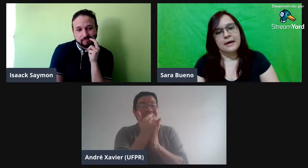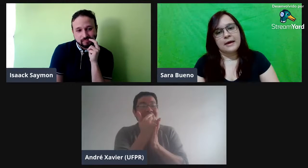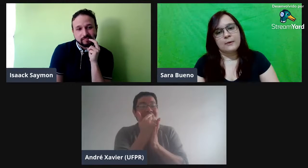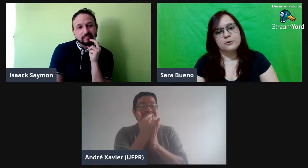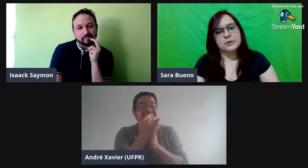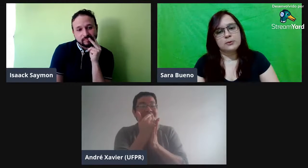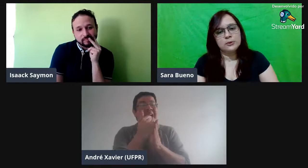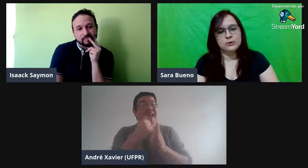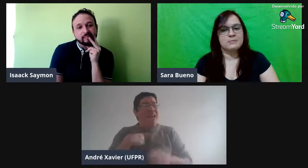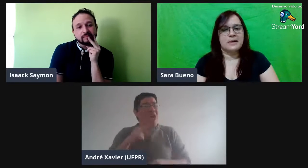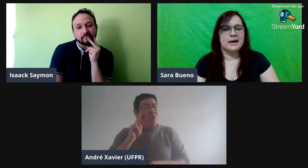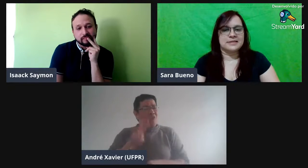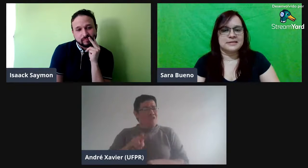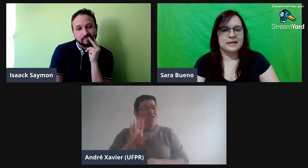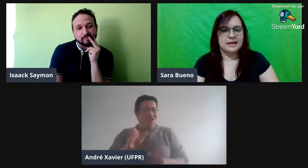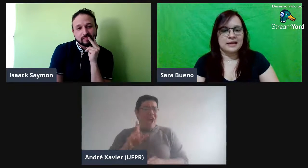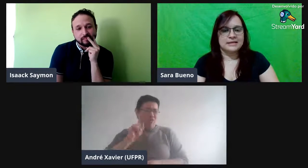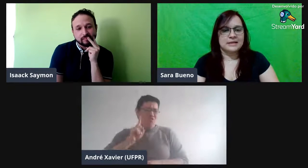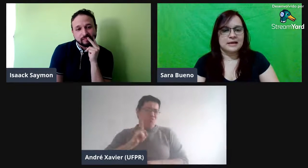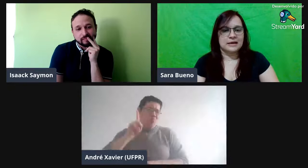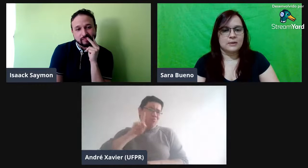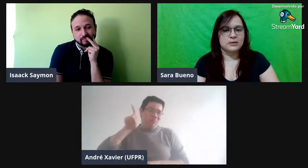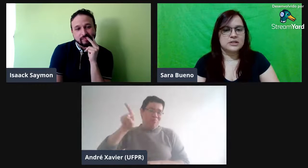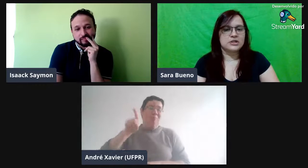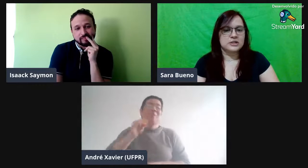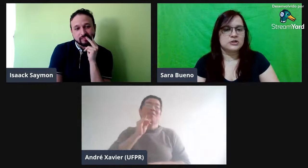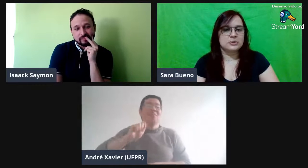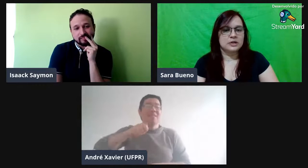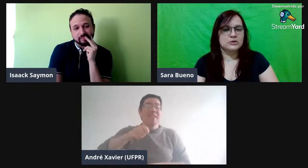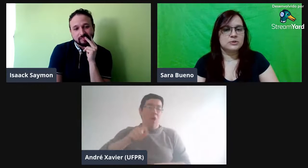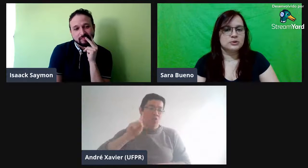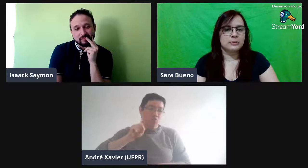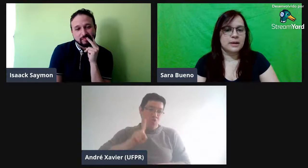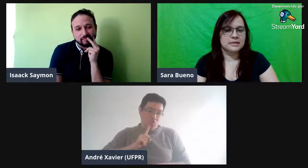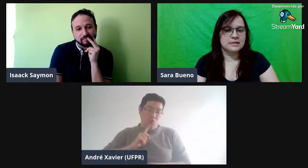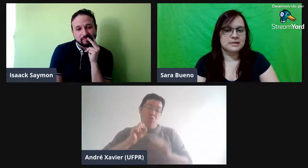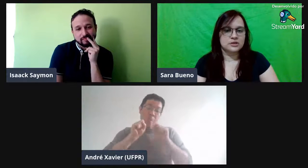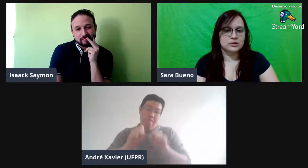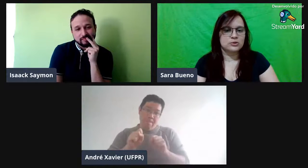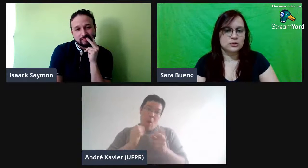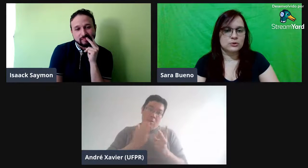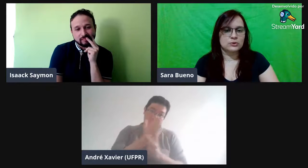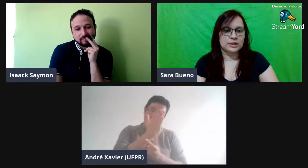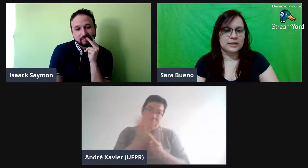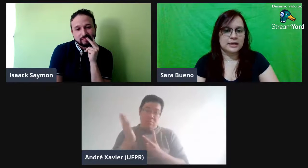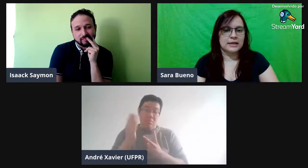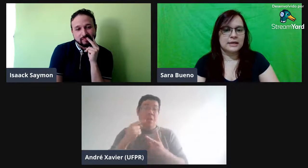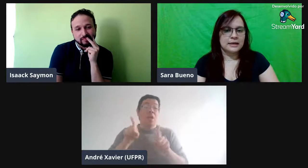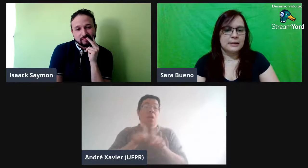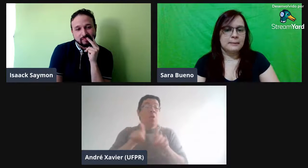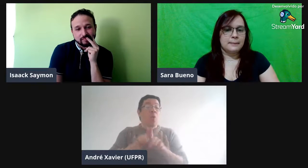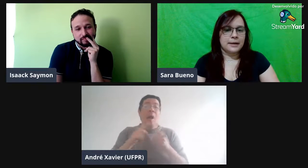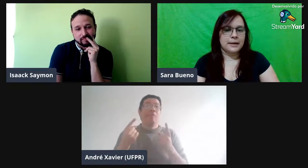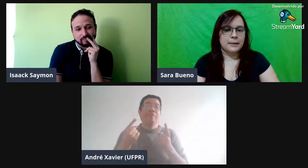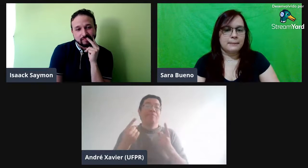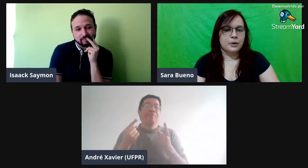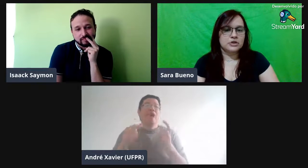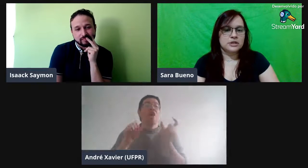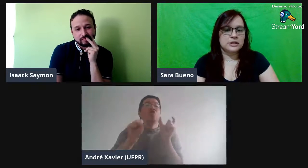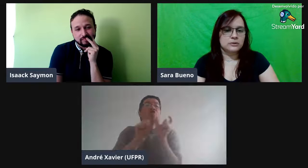usa muito mais, né? Quando existe essa intimidade, usa muito mais esse dedinho solto ali, né? Pode ter